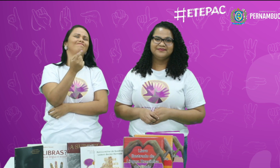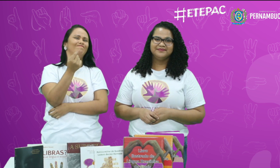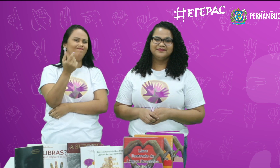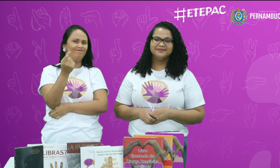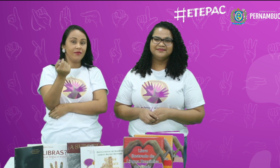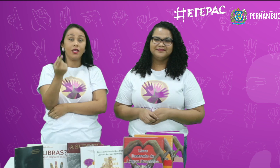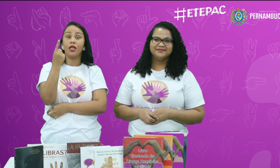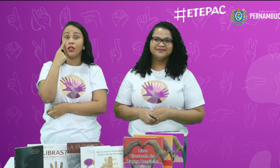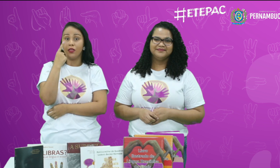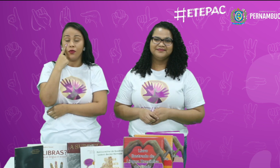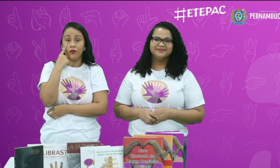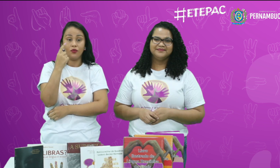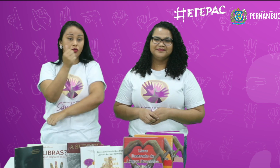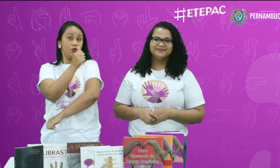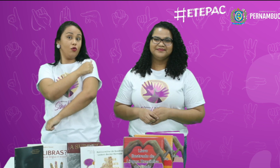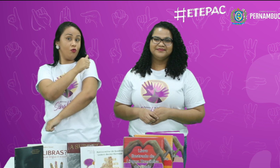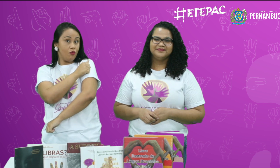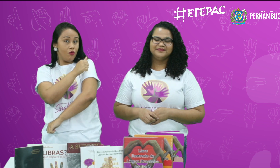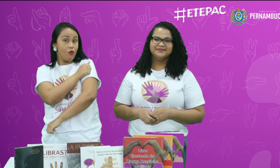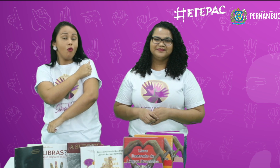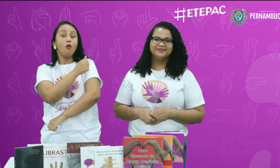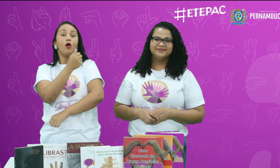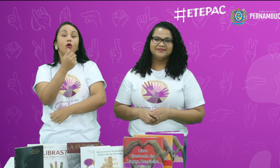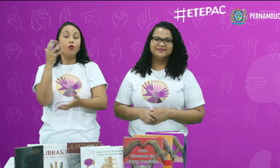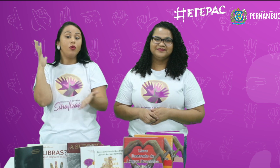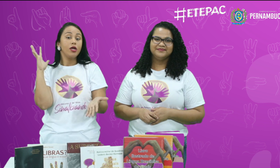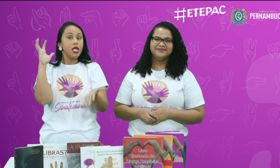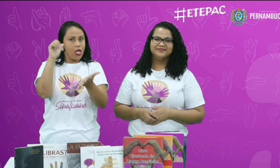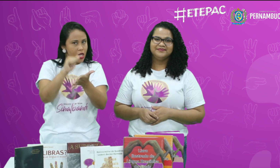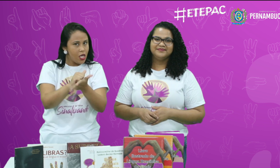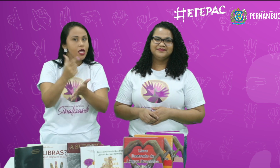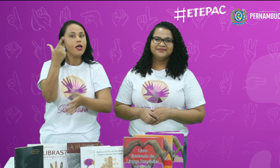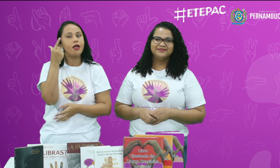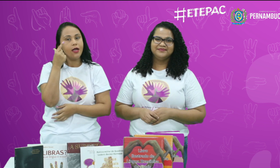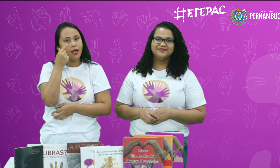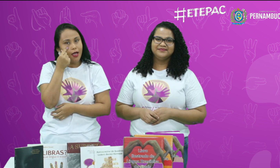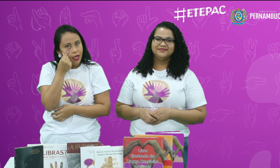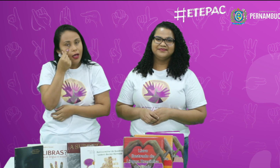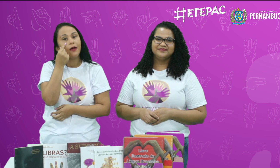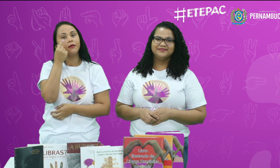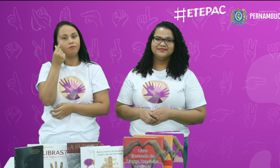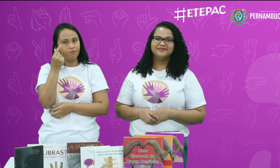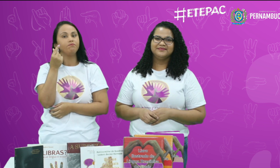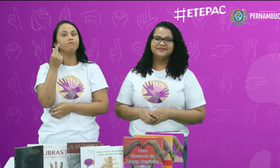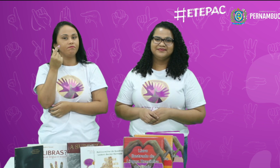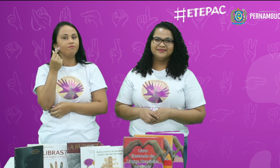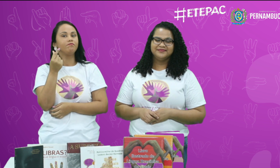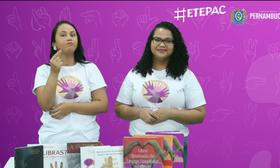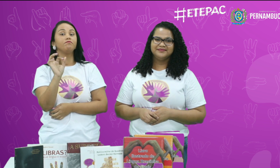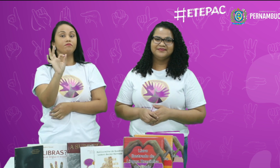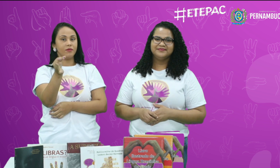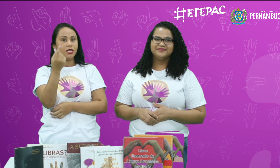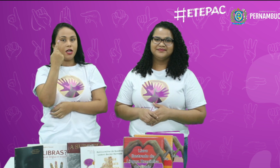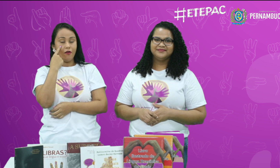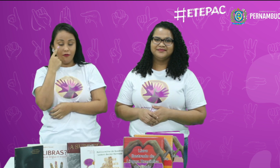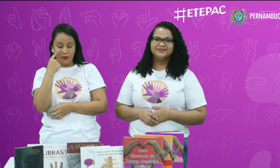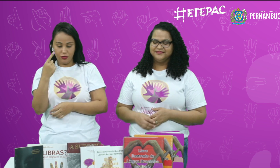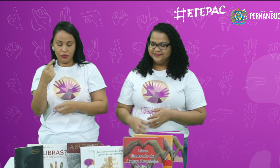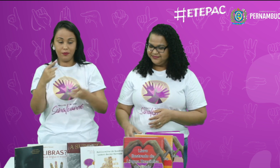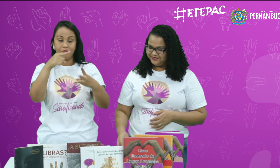Então, ver os alunos que se registraram, registraram a presença. Vamos